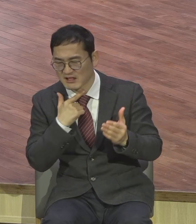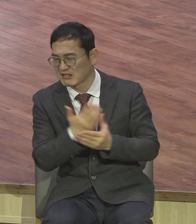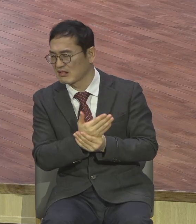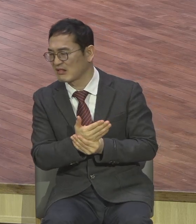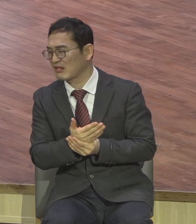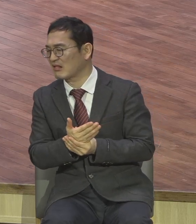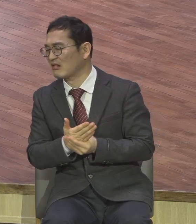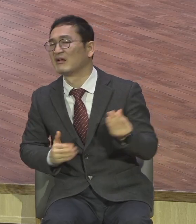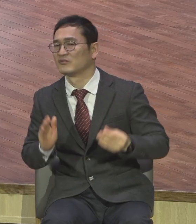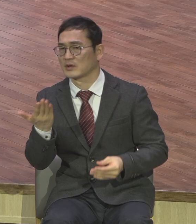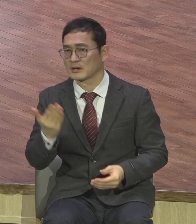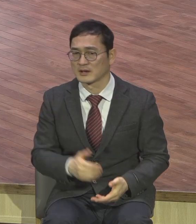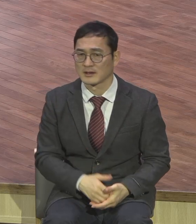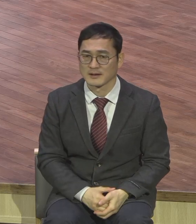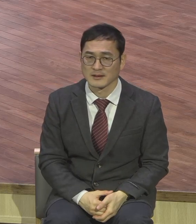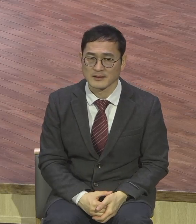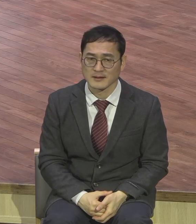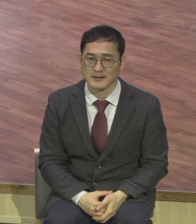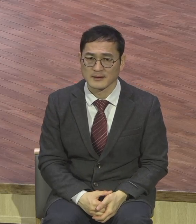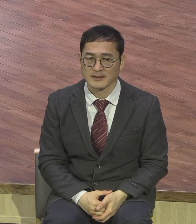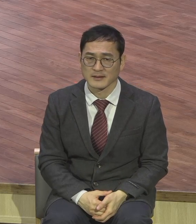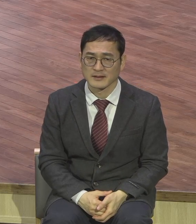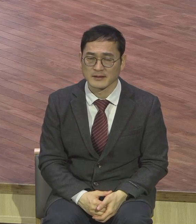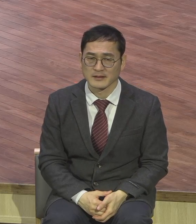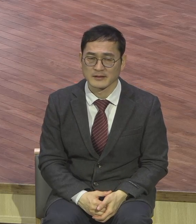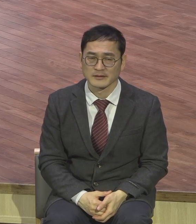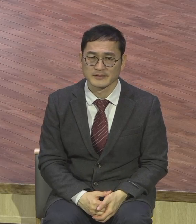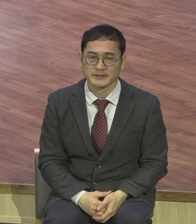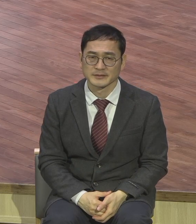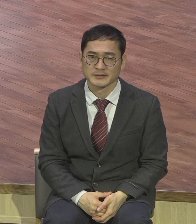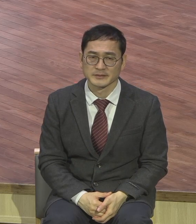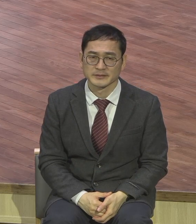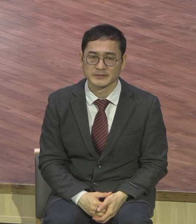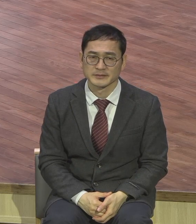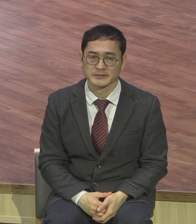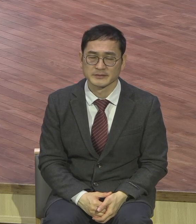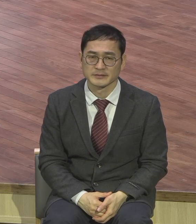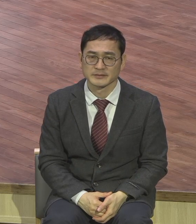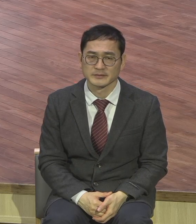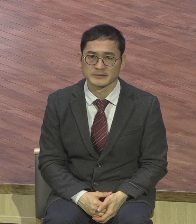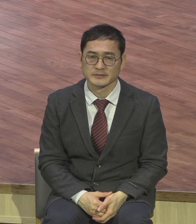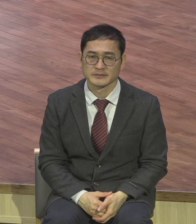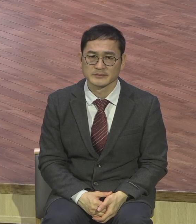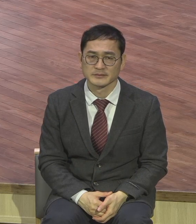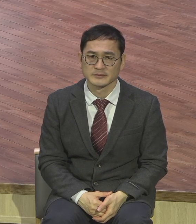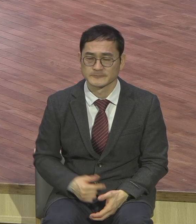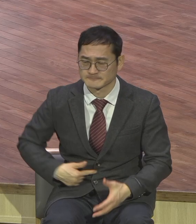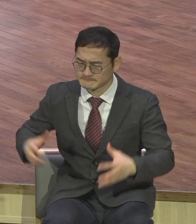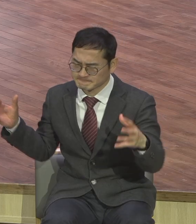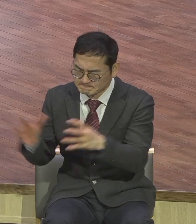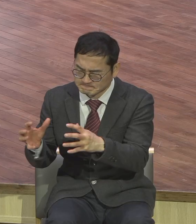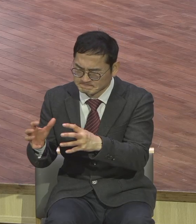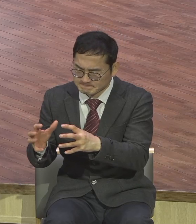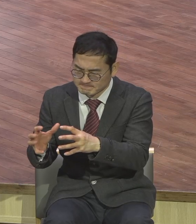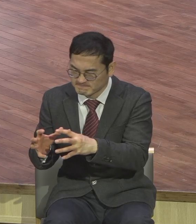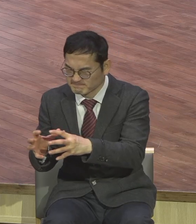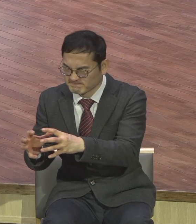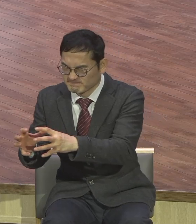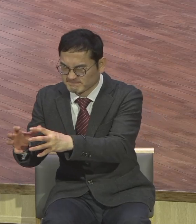왜 이렇게 싹싹싹 말을 해가지고 그 성령의 역사 전도 성교를 방해합니다